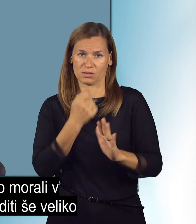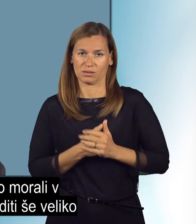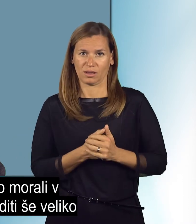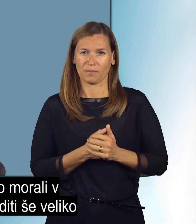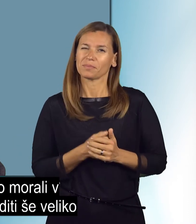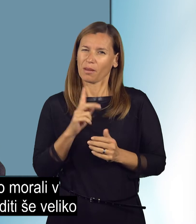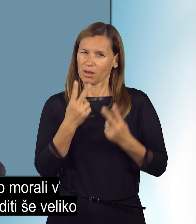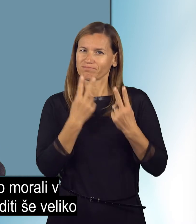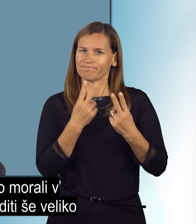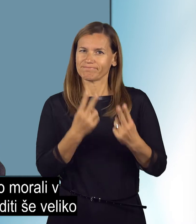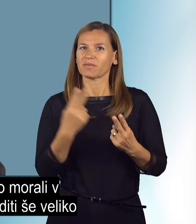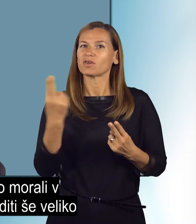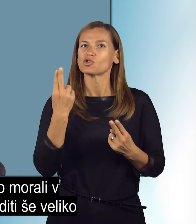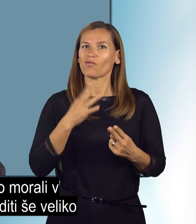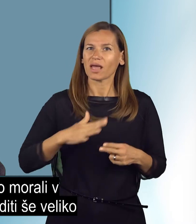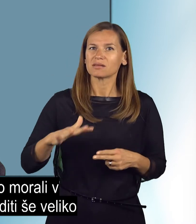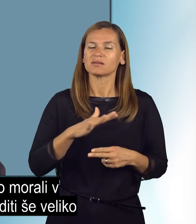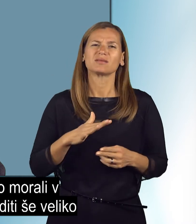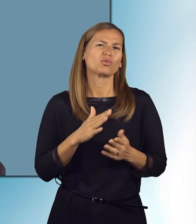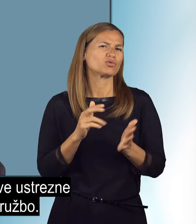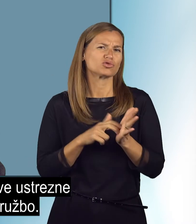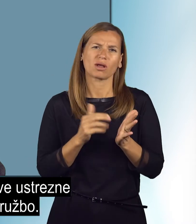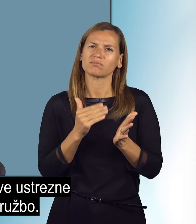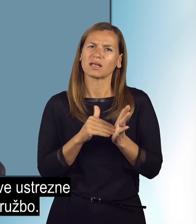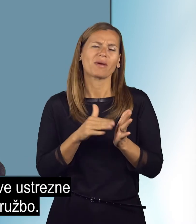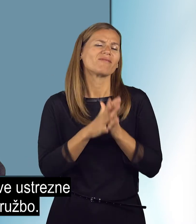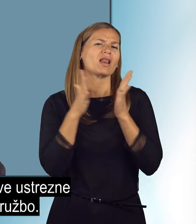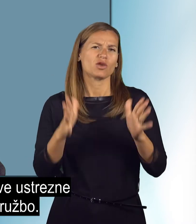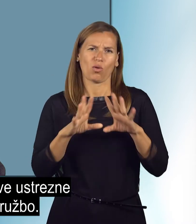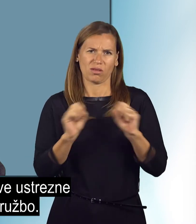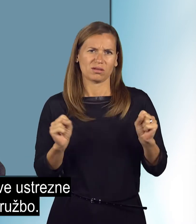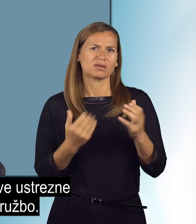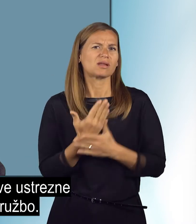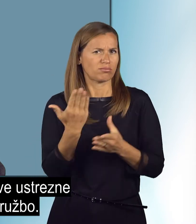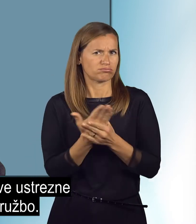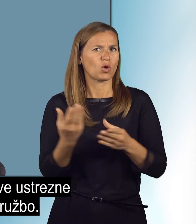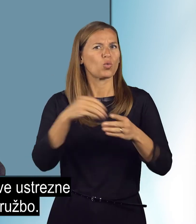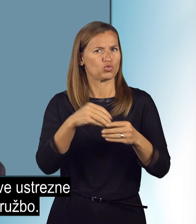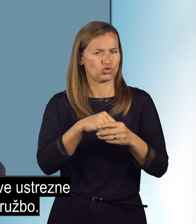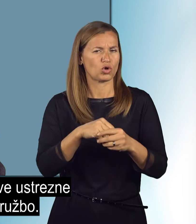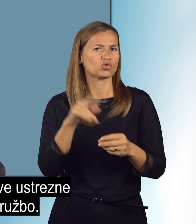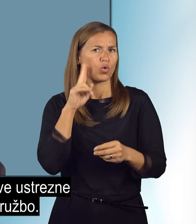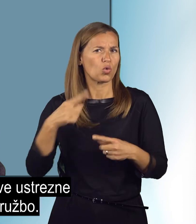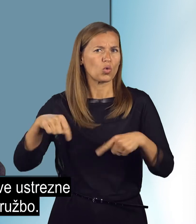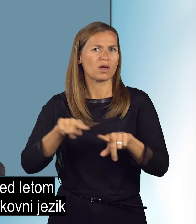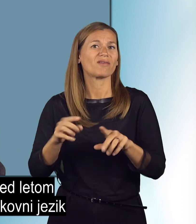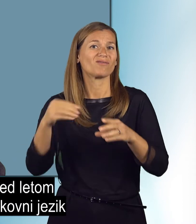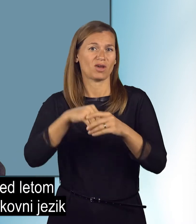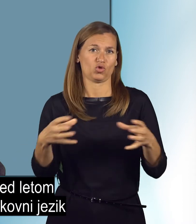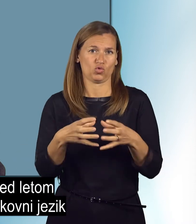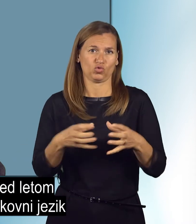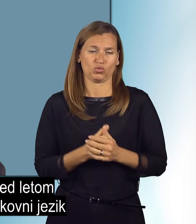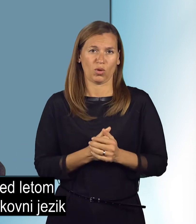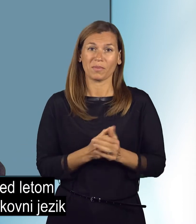da bomo morali v slovenski družbi narediti še veliko za zagotovitev njihove ustrezne vključenosti v družbo. Res je,